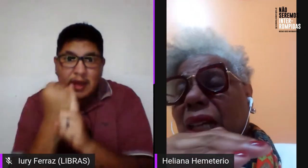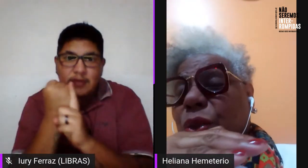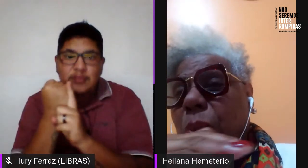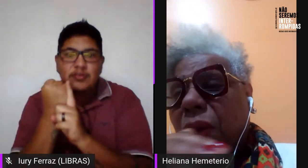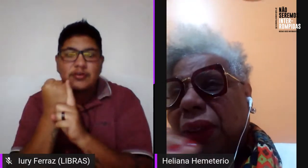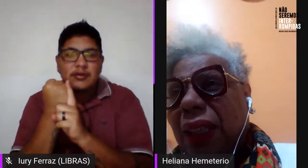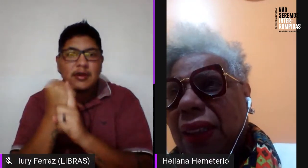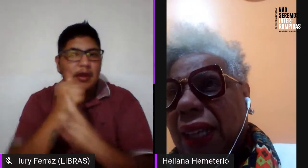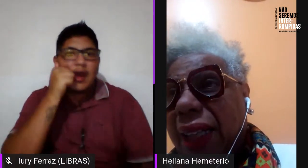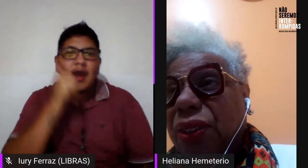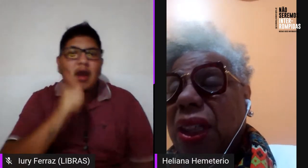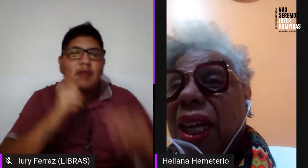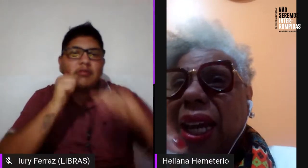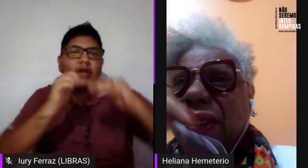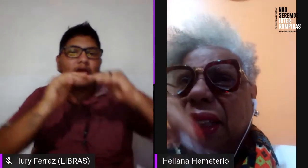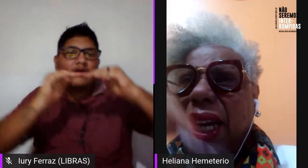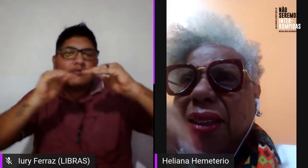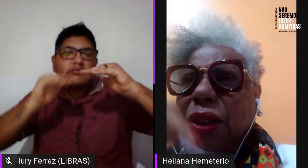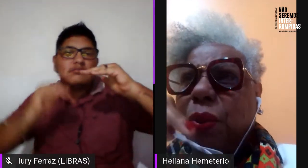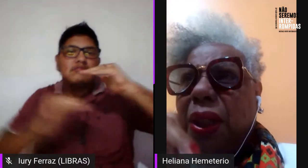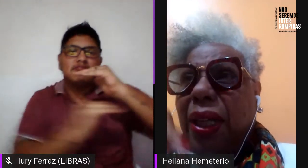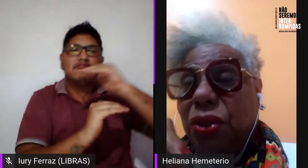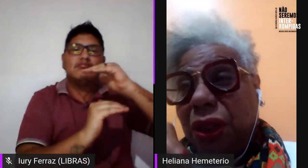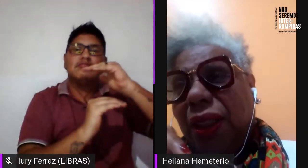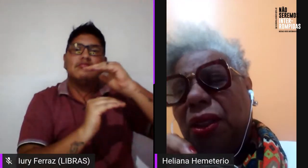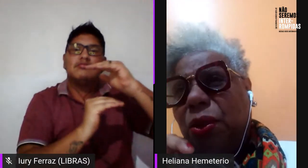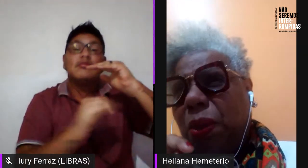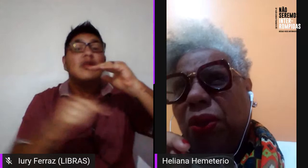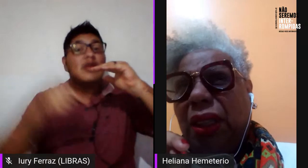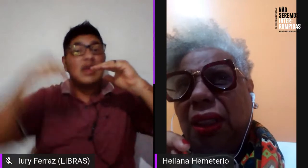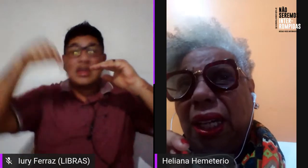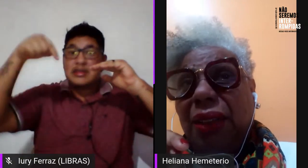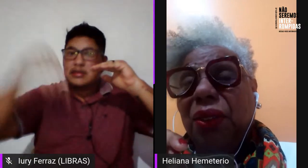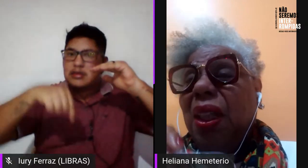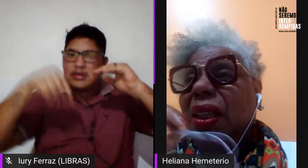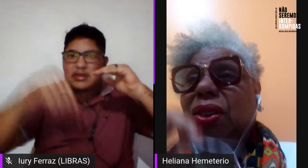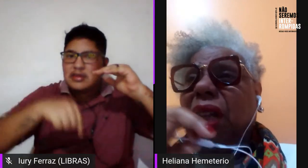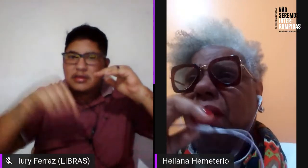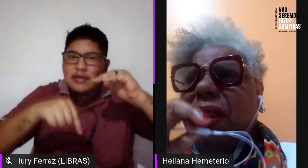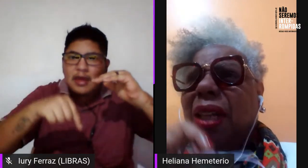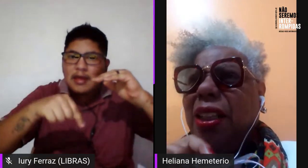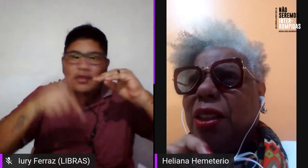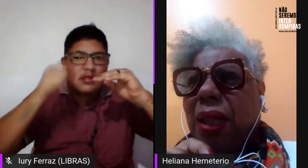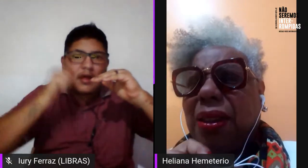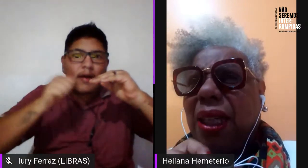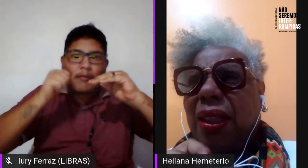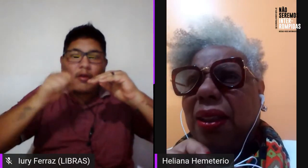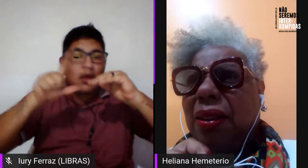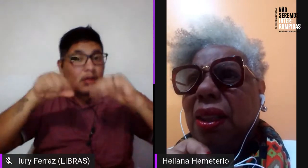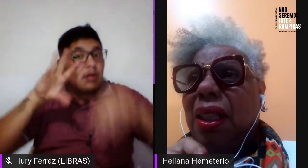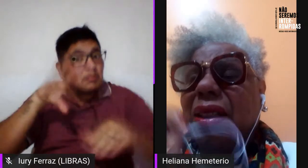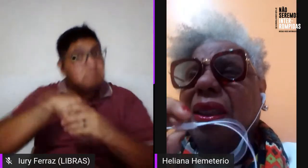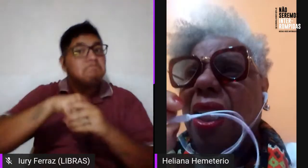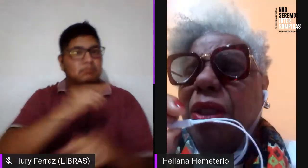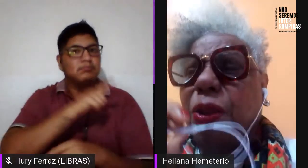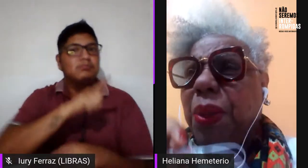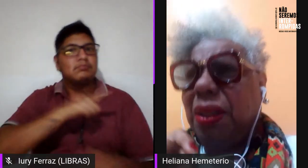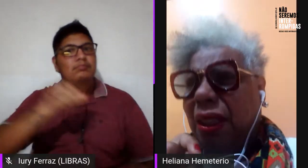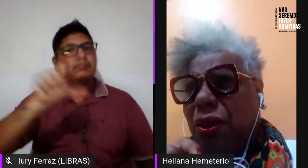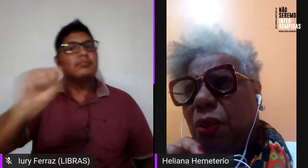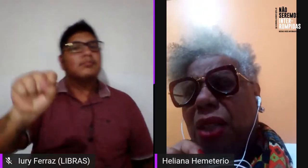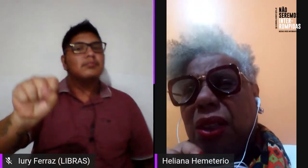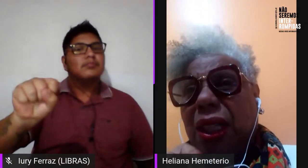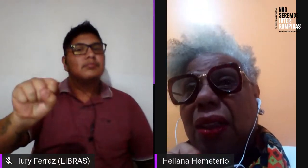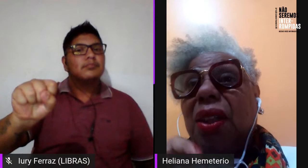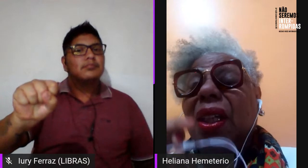na subalternidade e entre essas mulheres negras na subalternidade estão as lésbicas negras, estão as